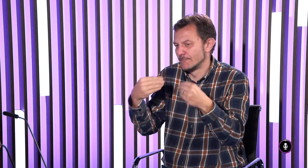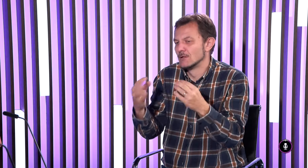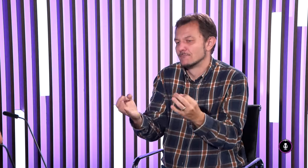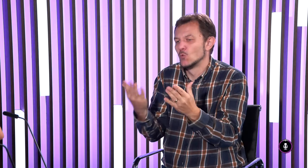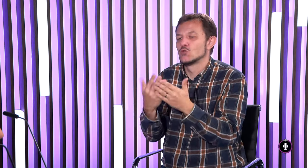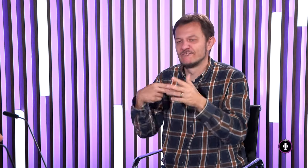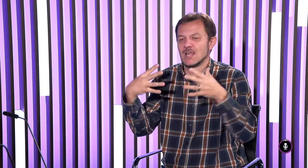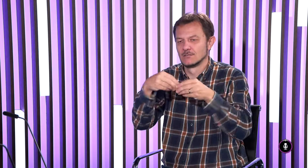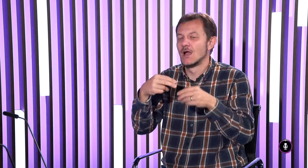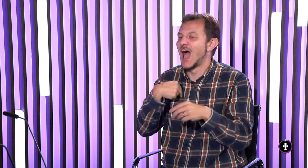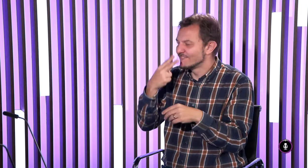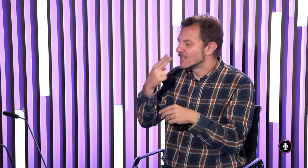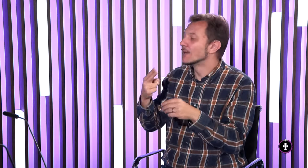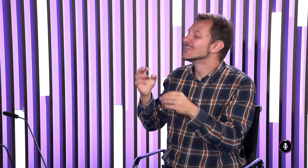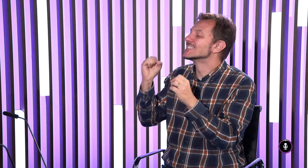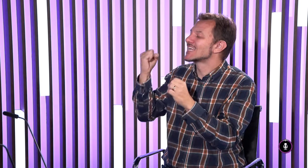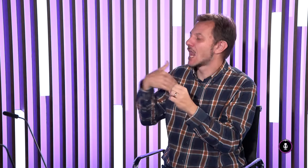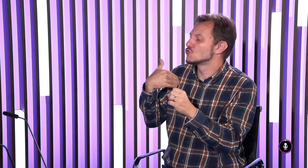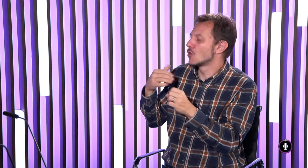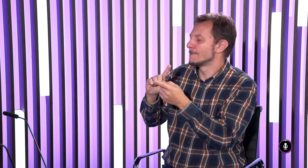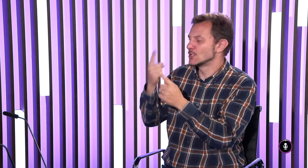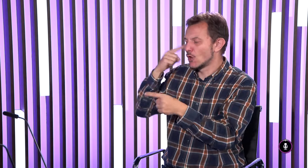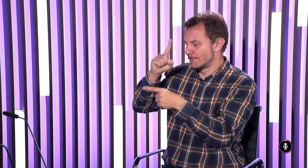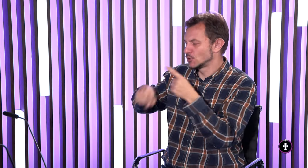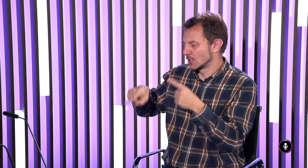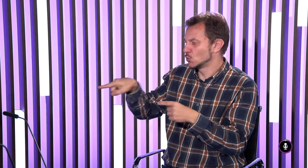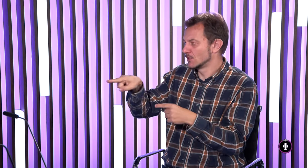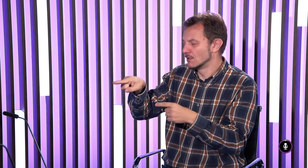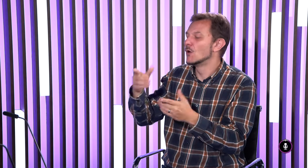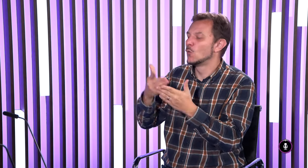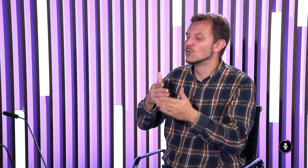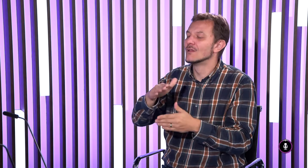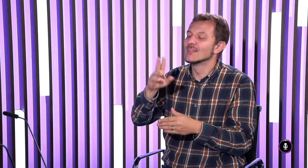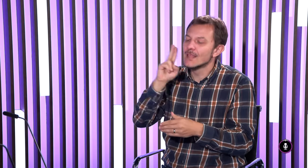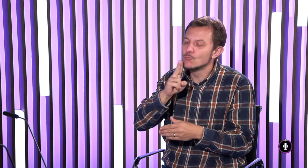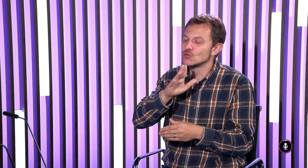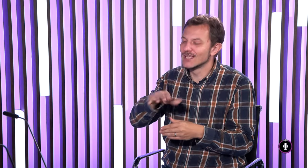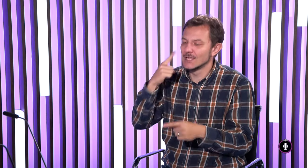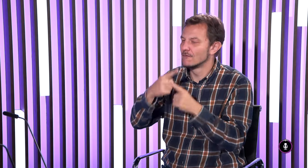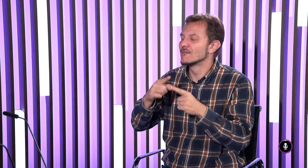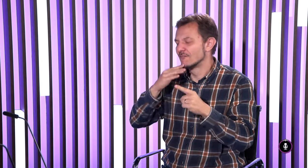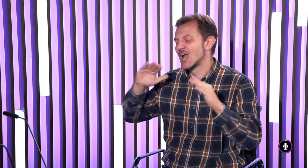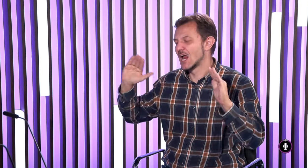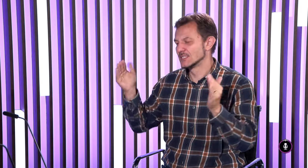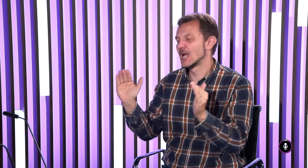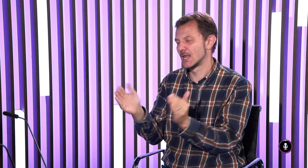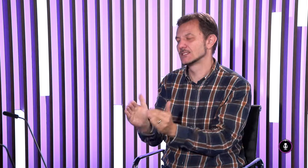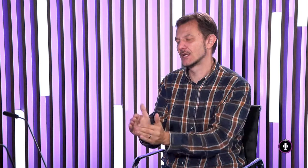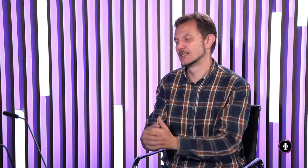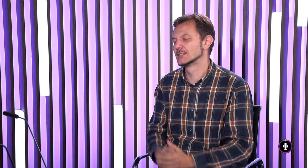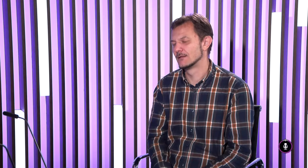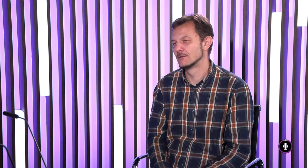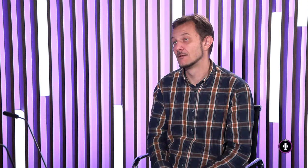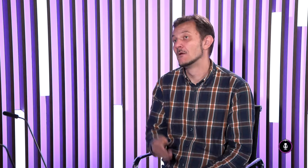kvalitému poradenstvu a celkovému servisu služieb ale v základnej školy pre sluchovo postihnutých tam vidíme že nepočujúcu deti sú